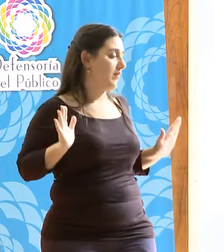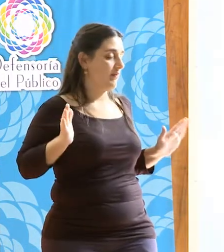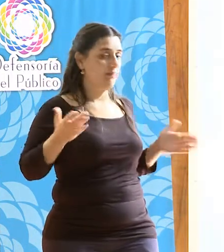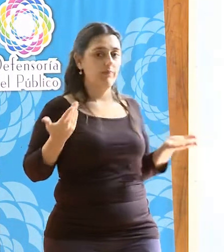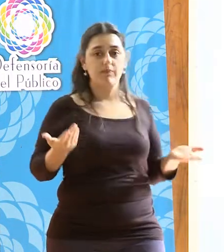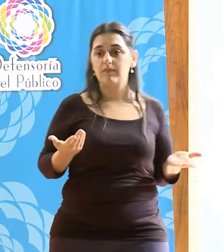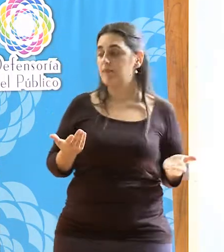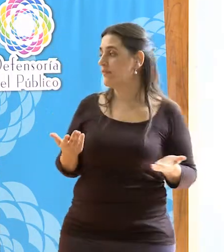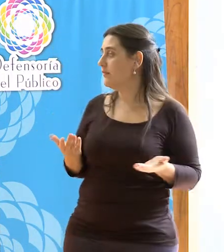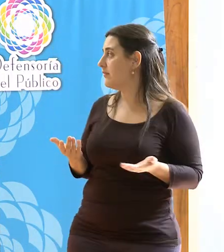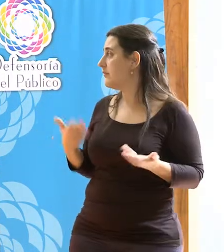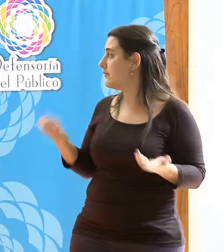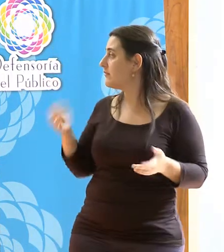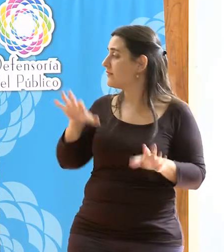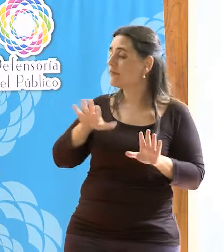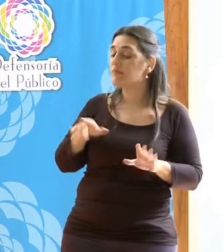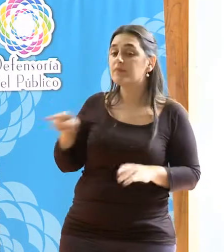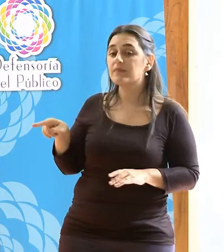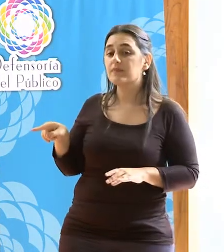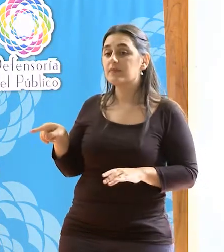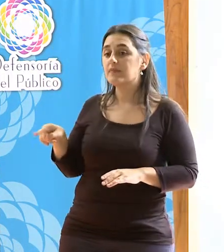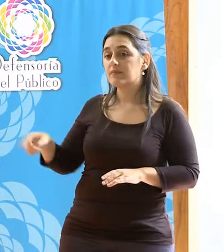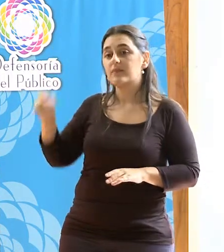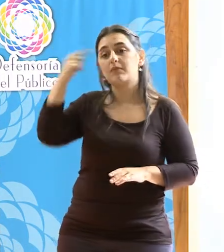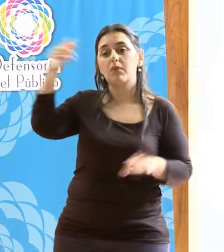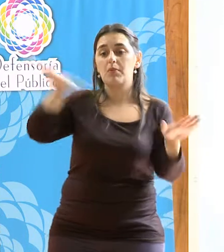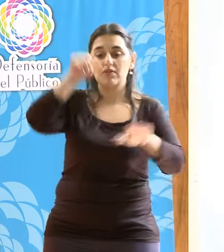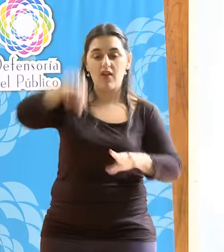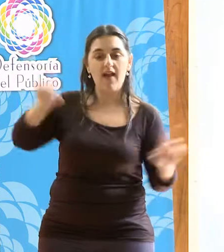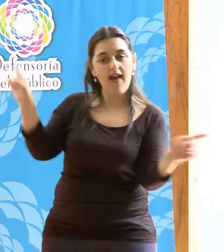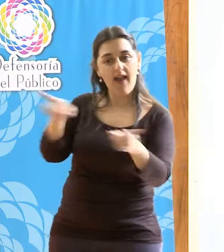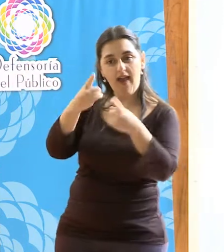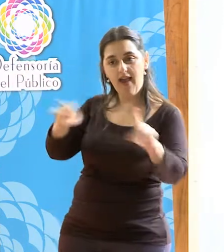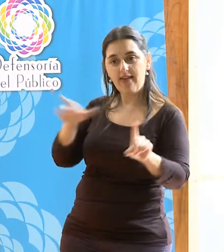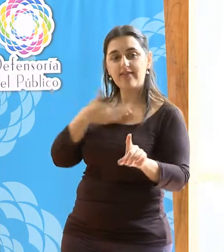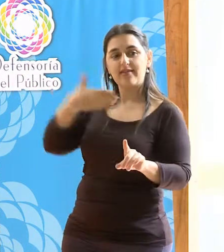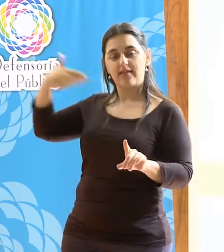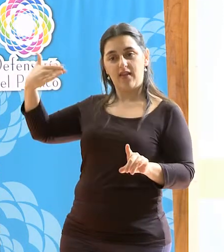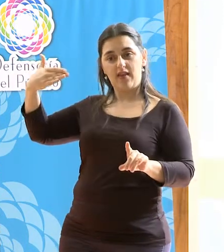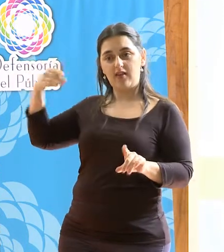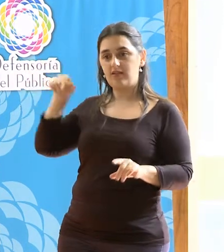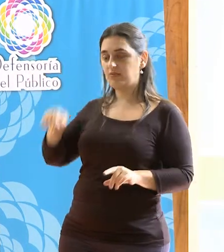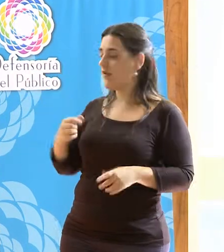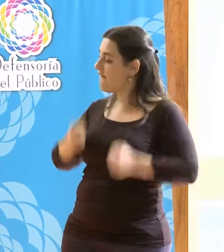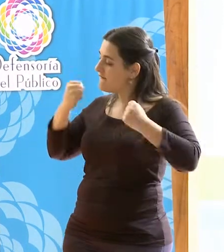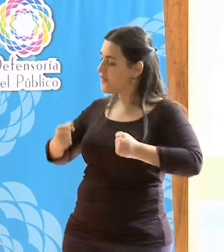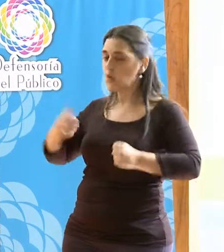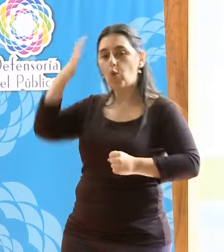Bueno, así de tal manera, voy a cantar una copla afirmando nuestra cultura, que nosotros